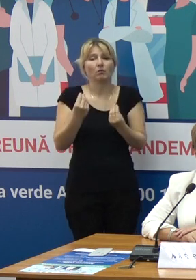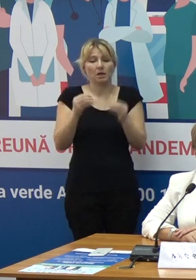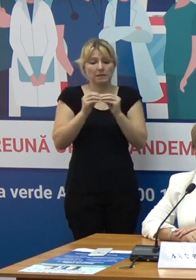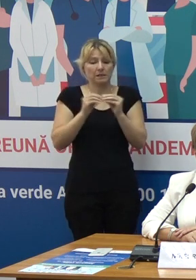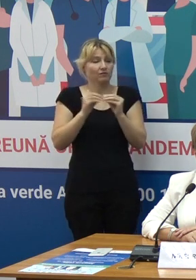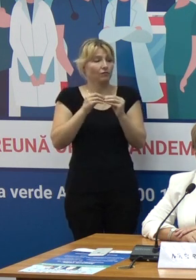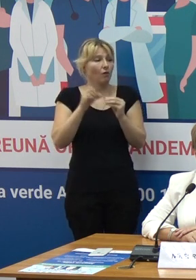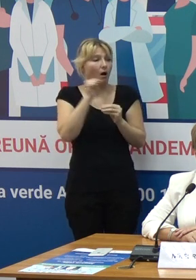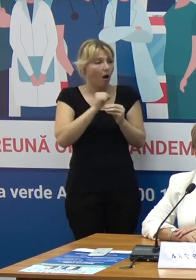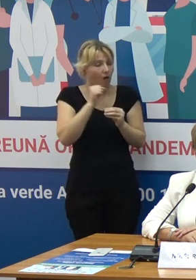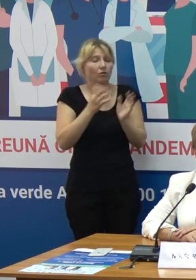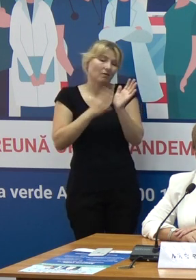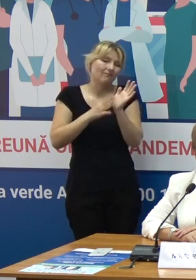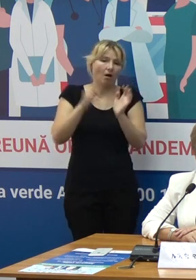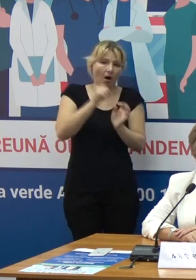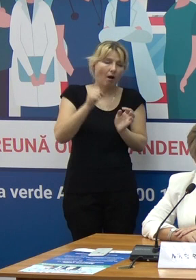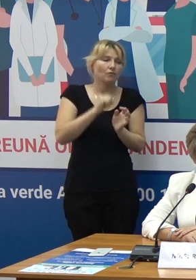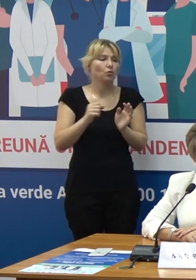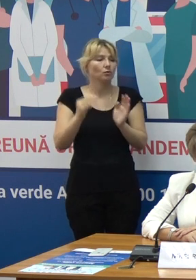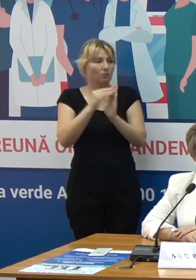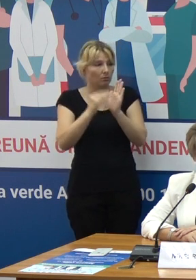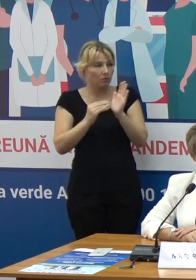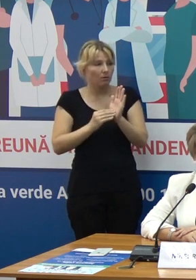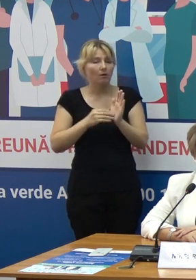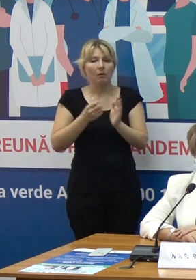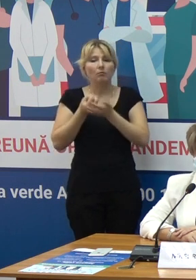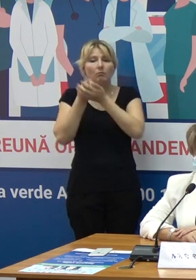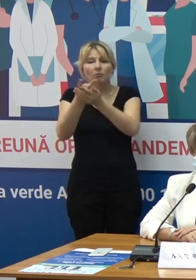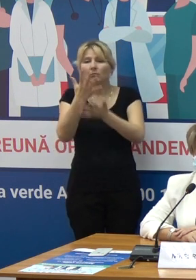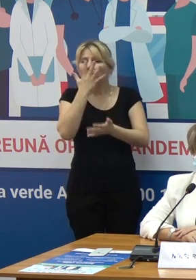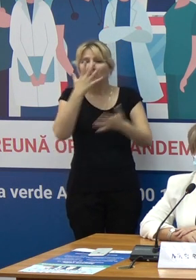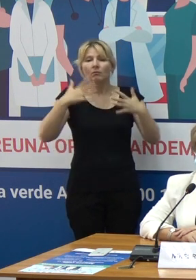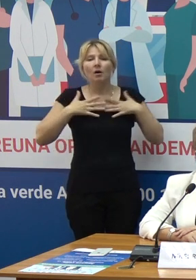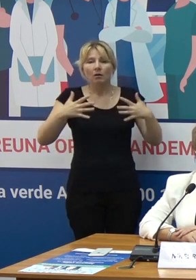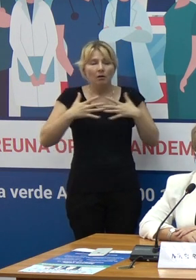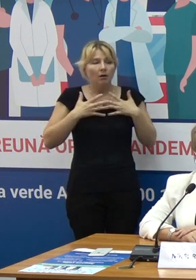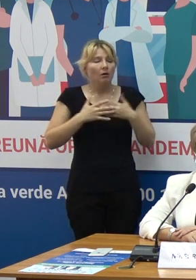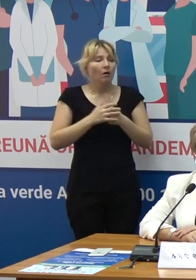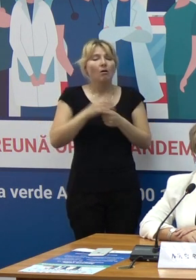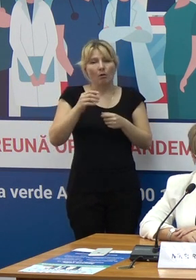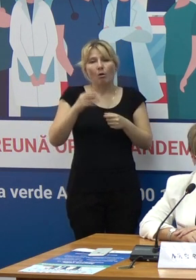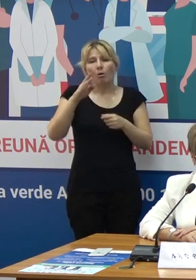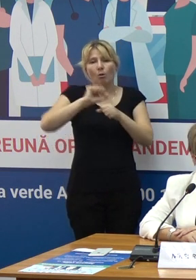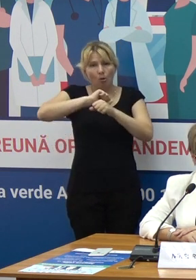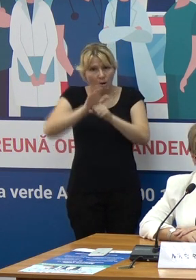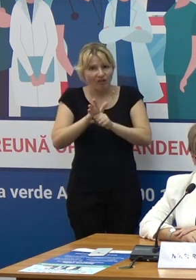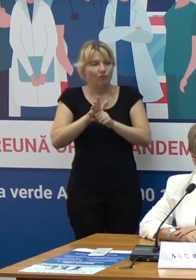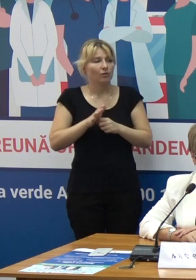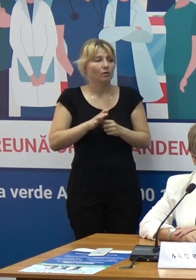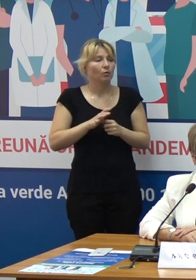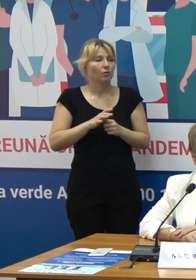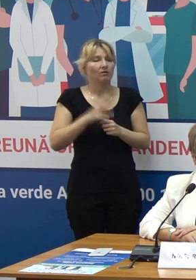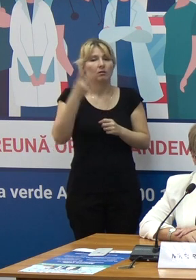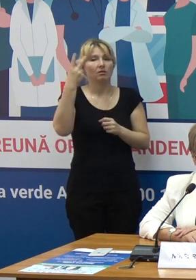august sau 9 august, în terapie intensivă cu diagnostic COVID se aflau